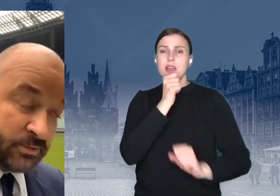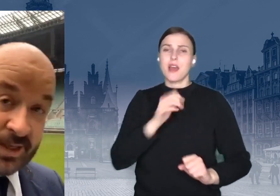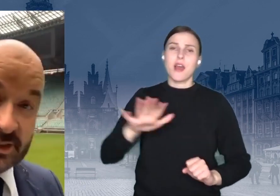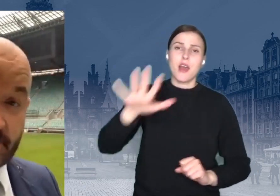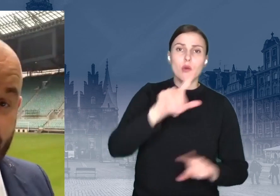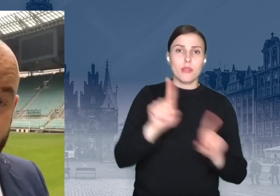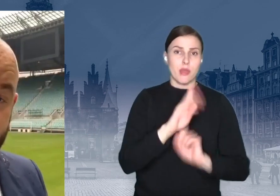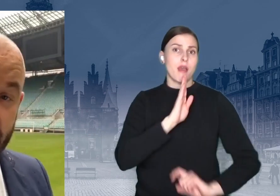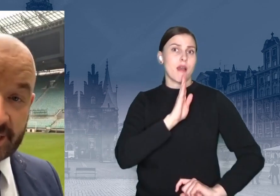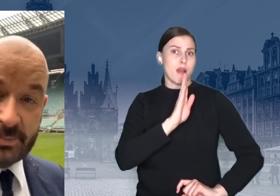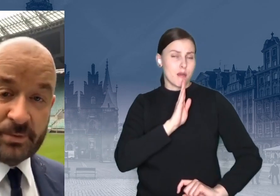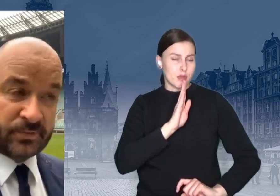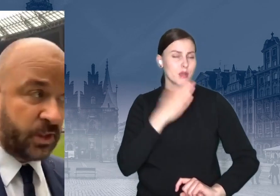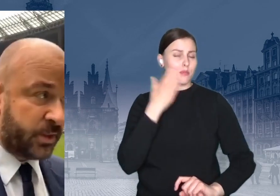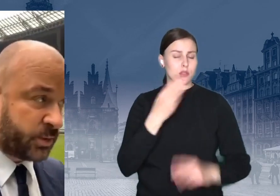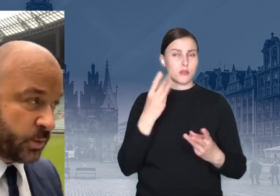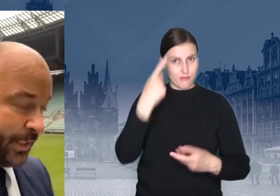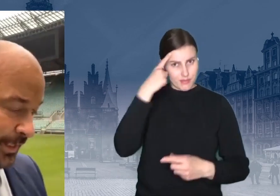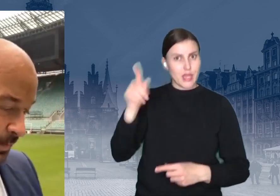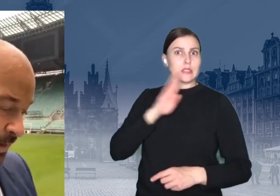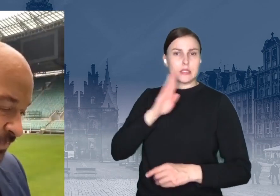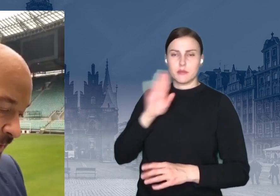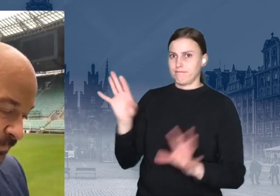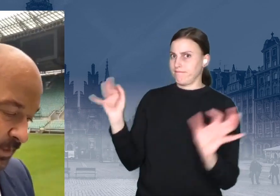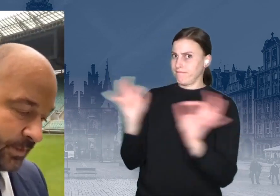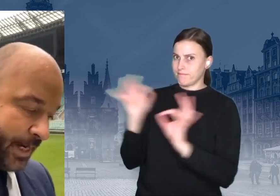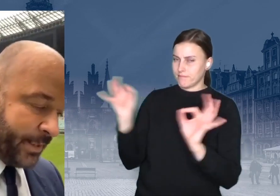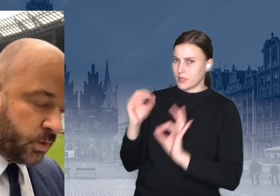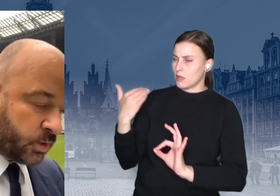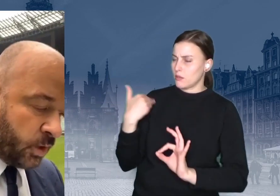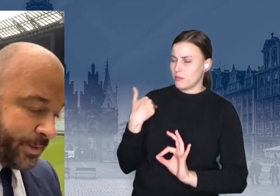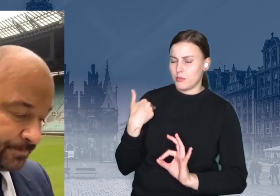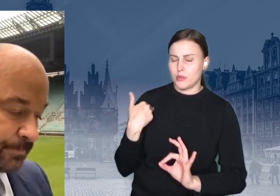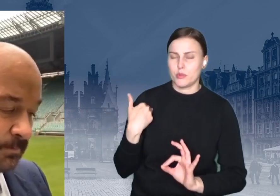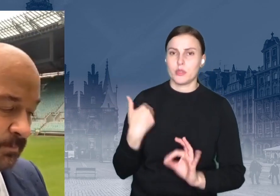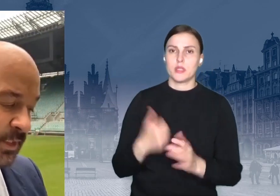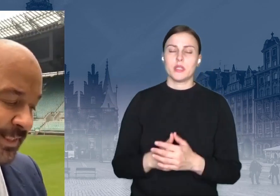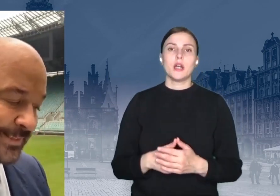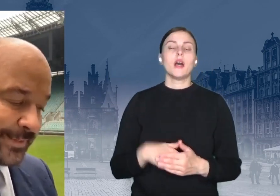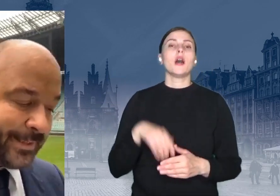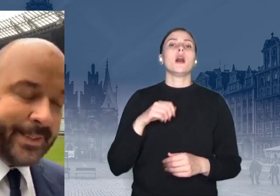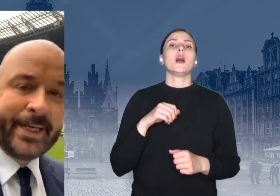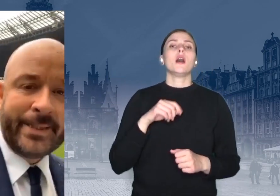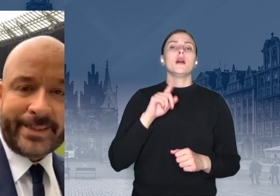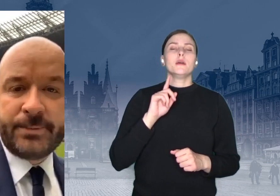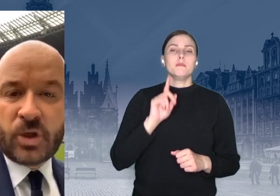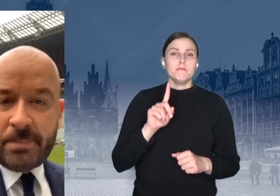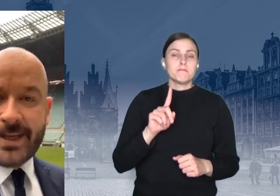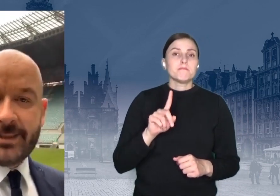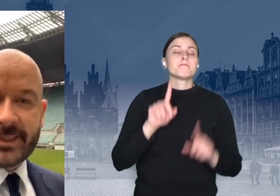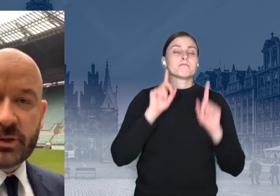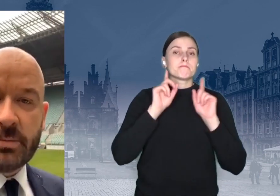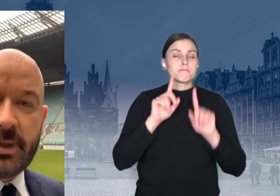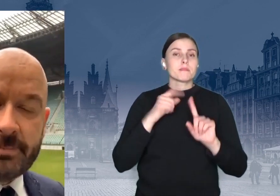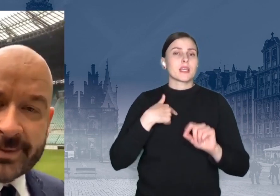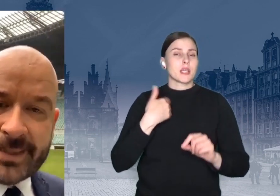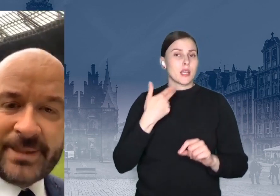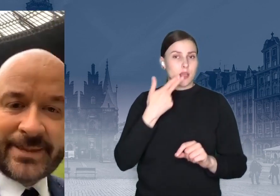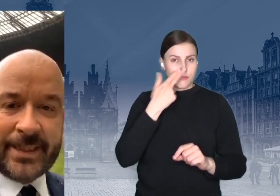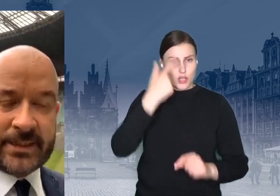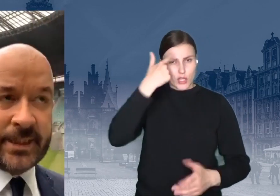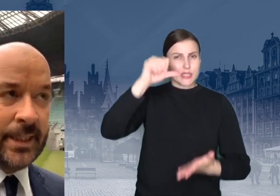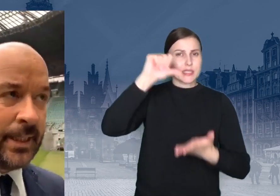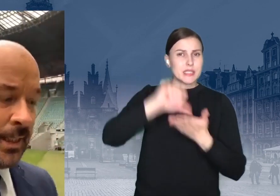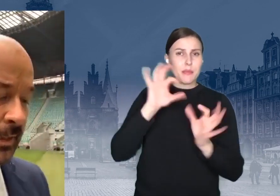Ameryce, co jest ważne, bo pamiętacie, że tam był swego czasu naprawdę dramat, no to niestety takim globalnym centrum